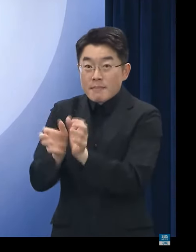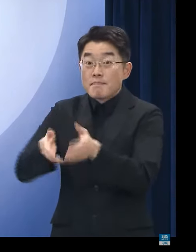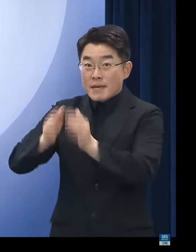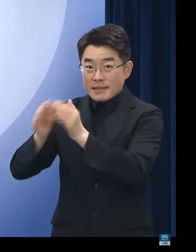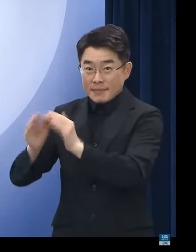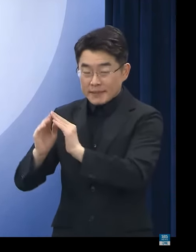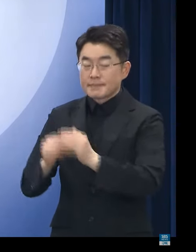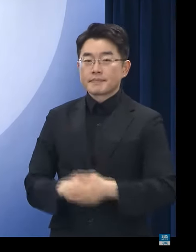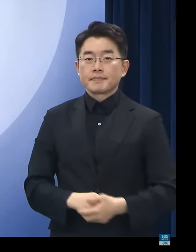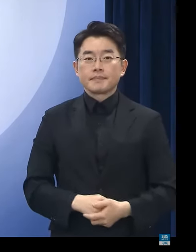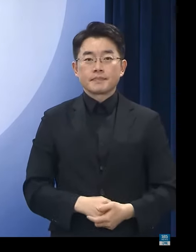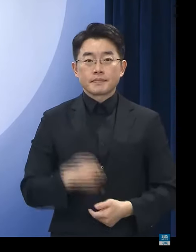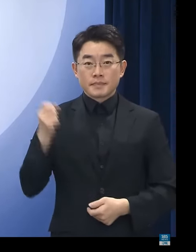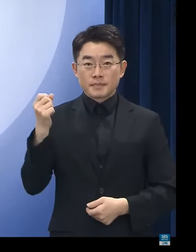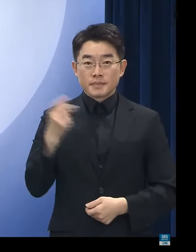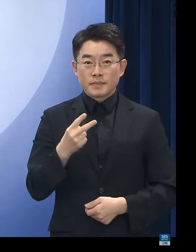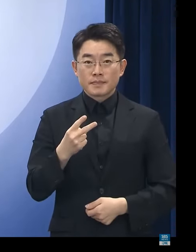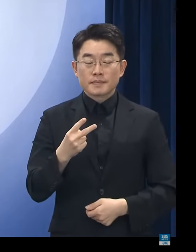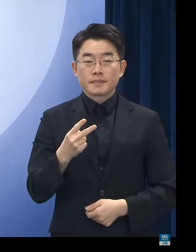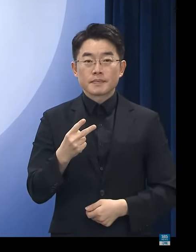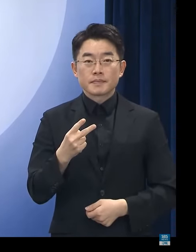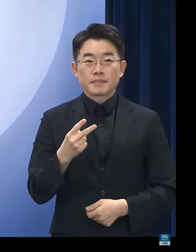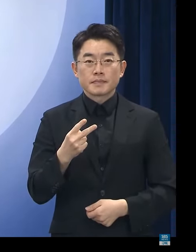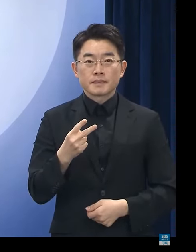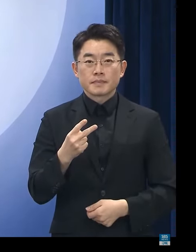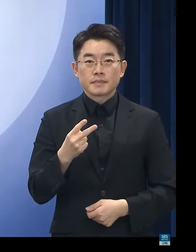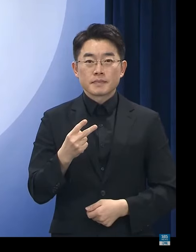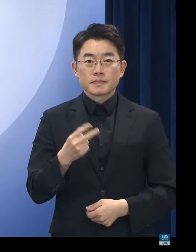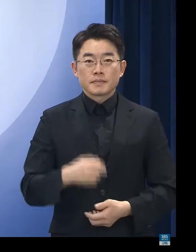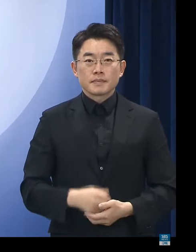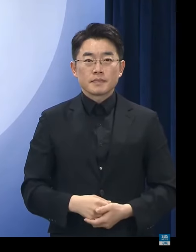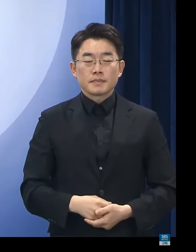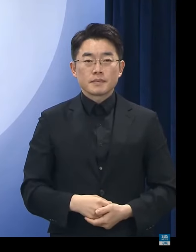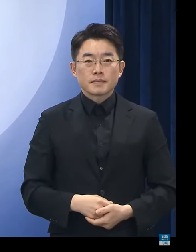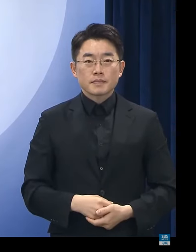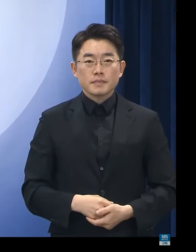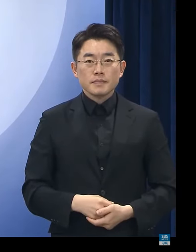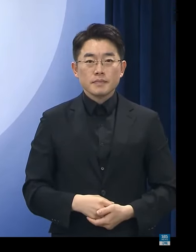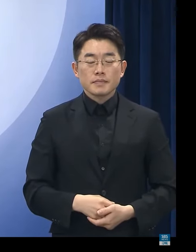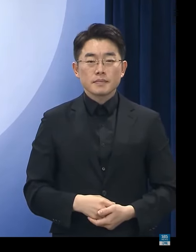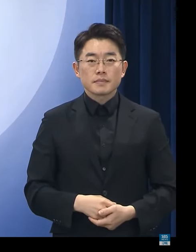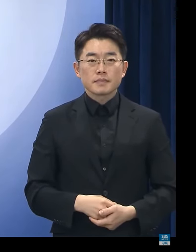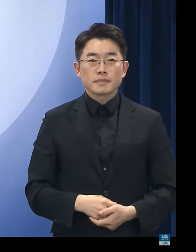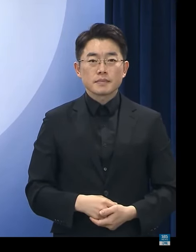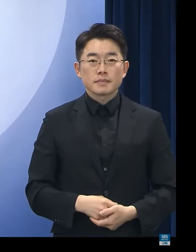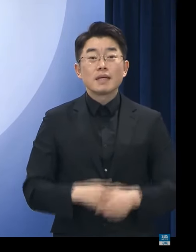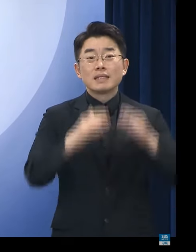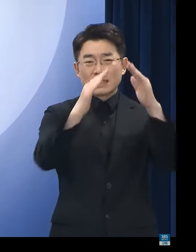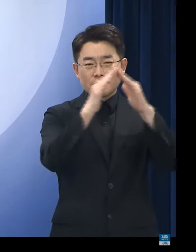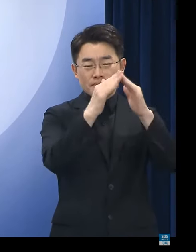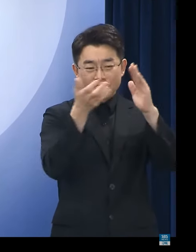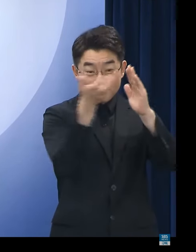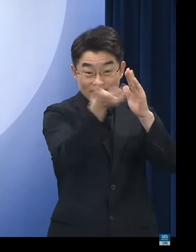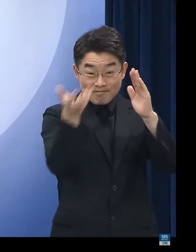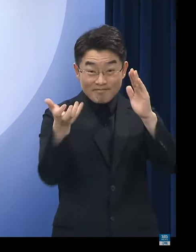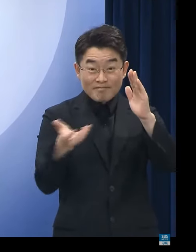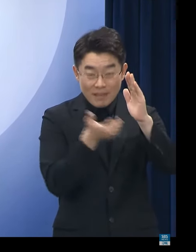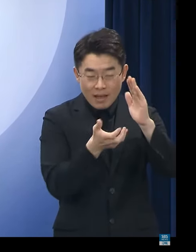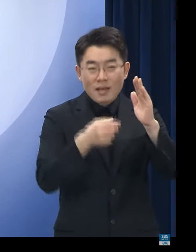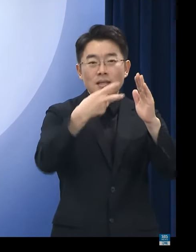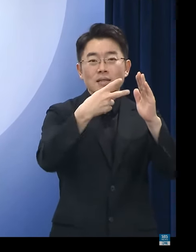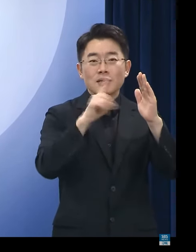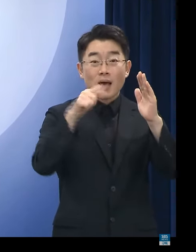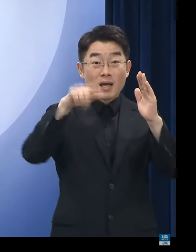그동안 취약한 점이 드러나고 있는 다가구 임차인 등에 대한